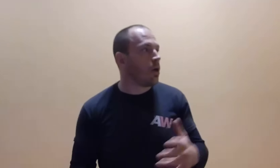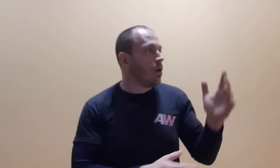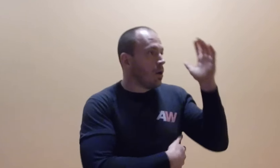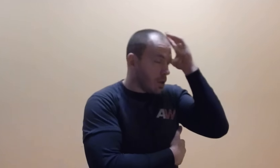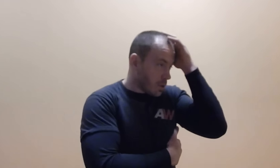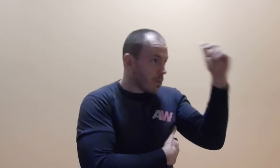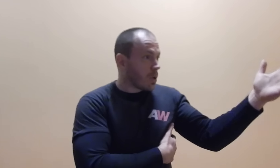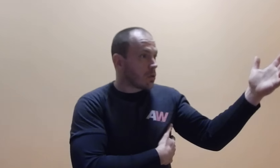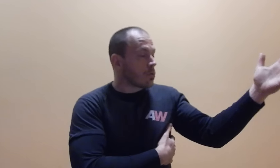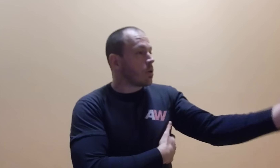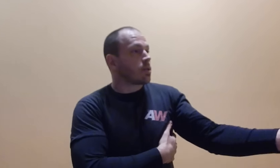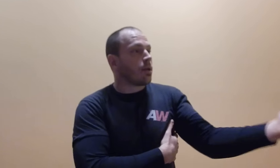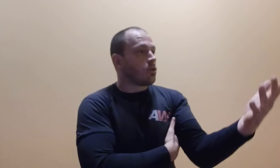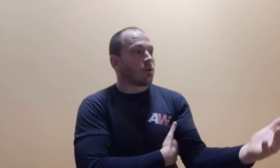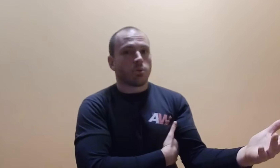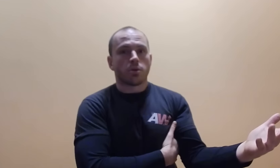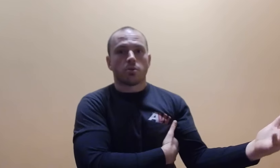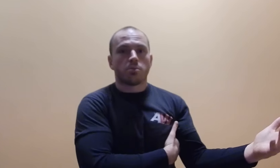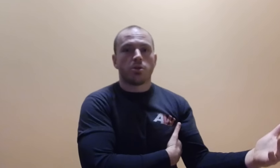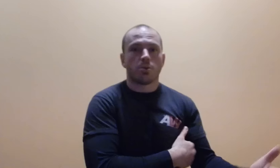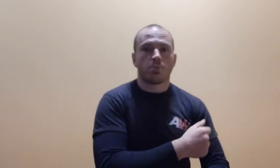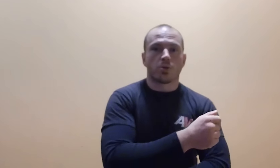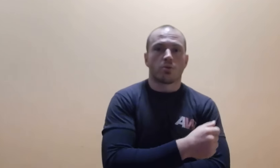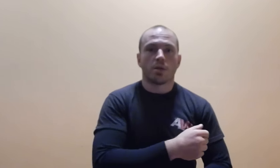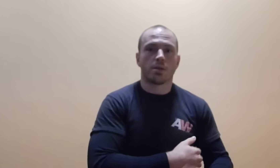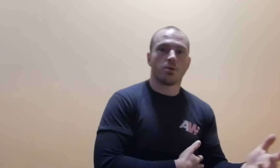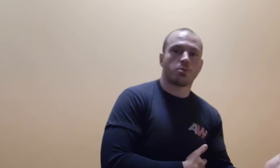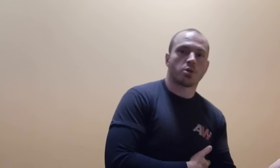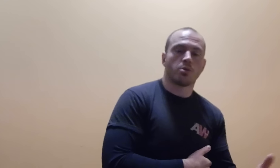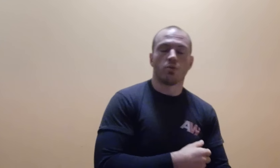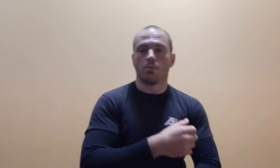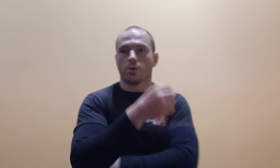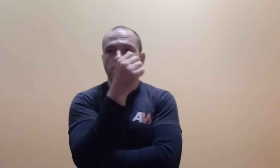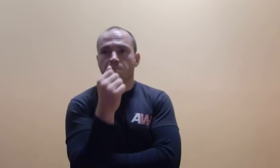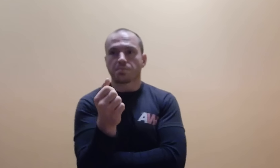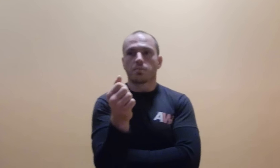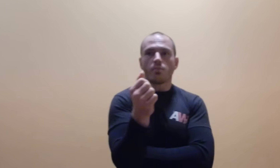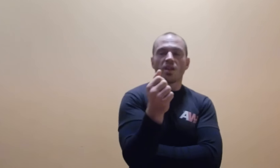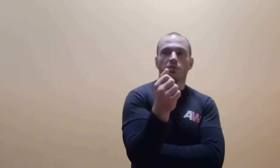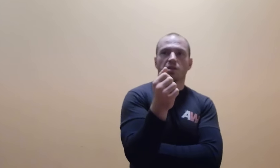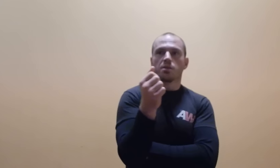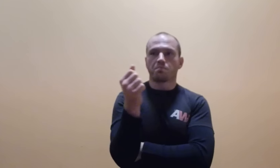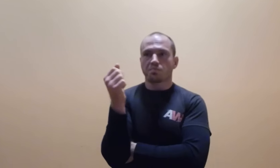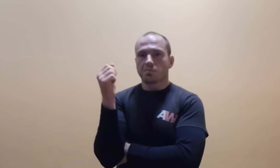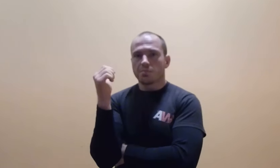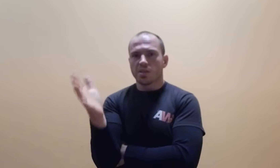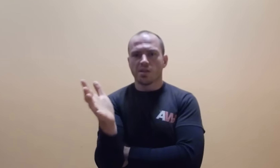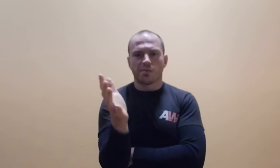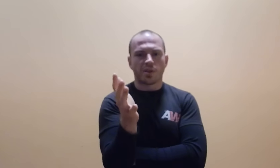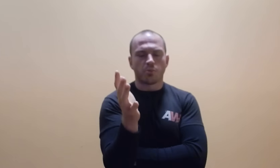i sobie od razu stanęliście po tej stronie, zmieniliście po prostu ręce i obciążamy drugą nogę. Więc jestem w tej